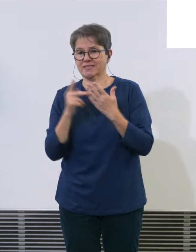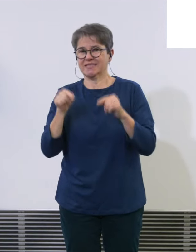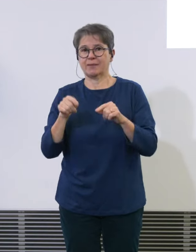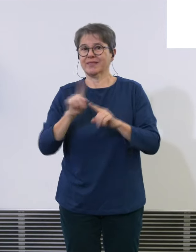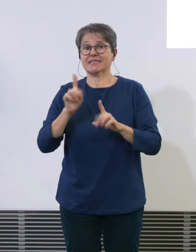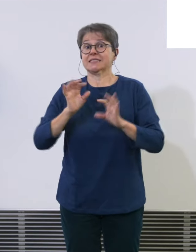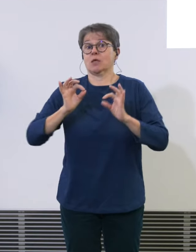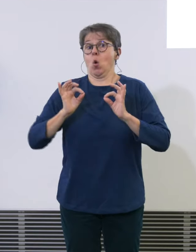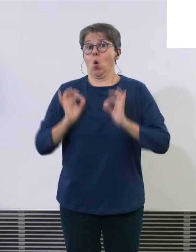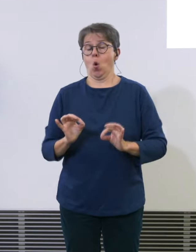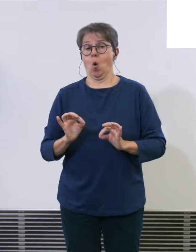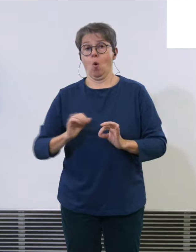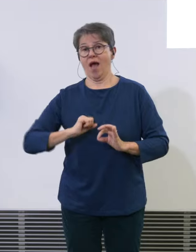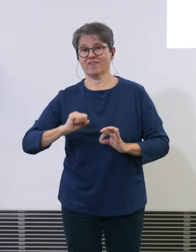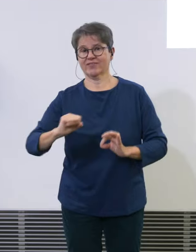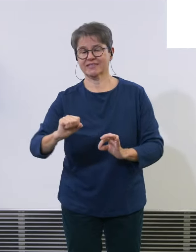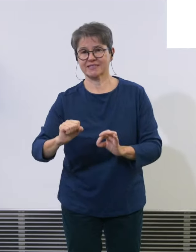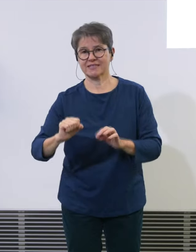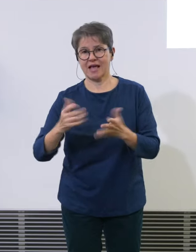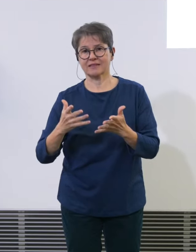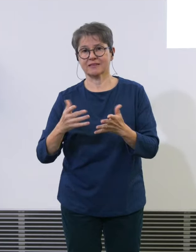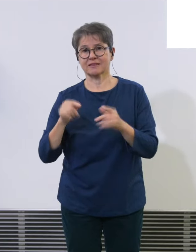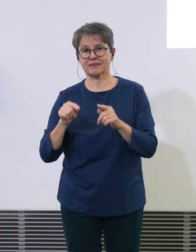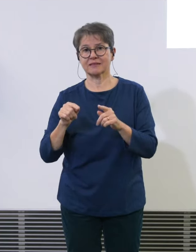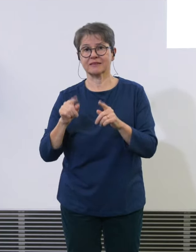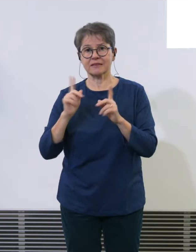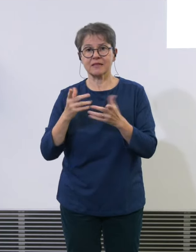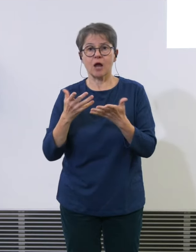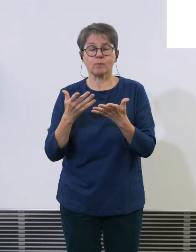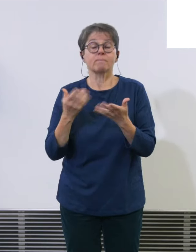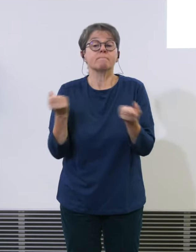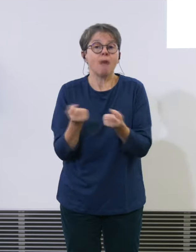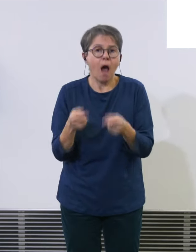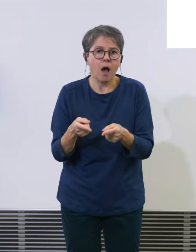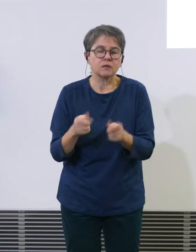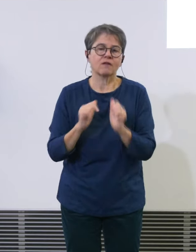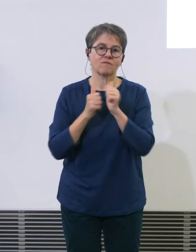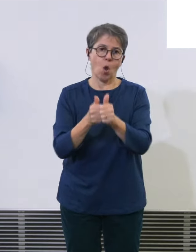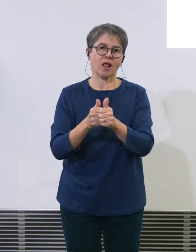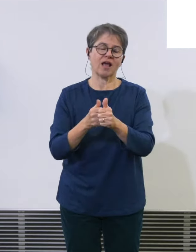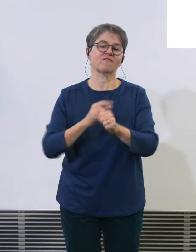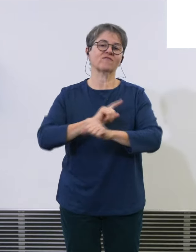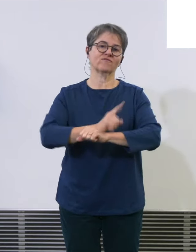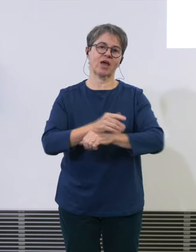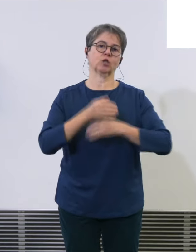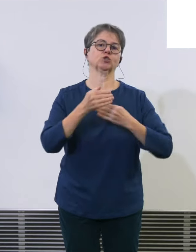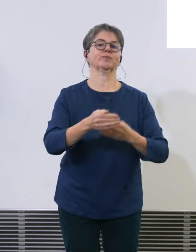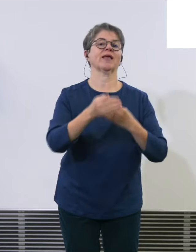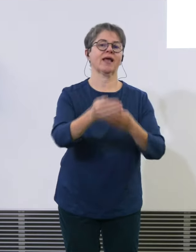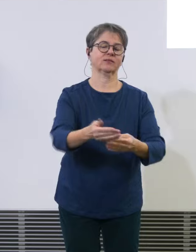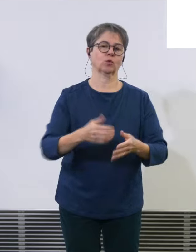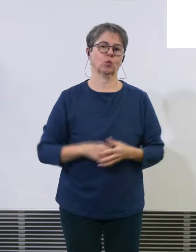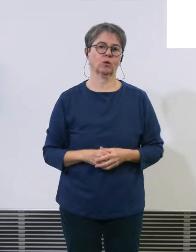Und das System kreiert Verspätung von sich selber. Wenn ich konkret ein Beispiel jetzt